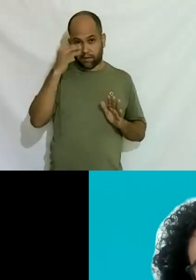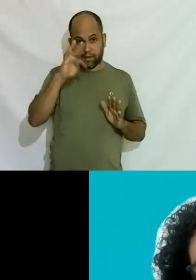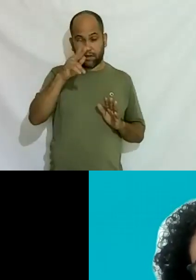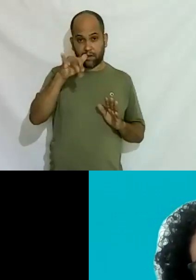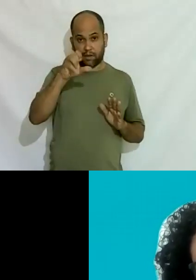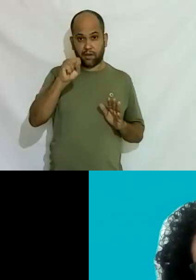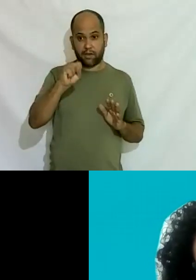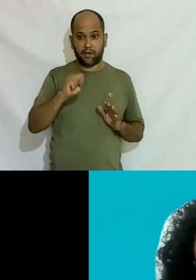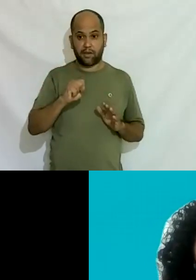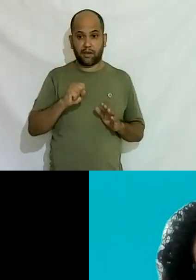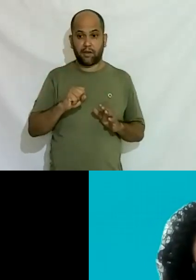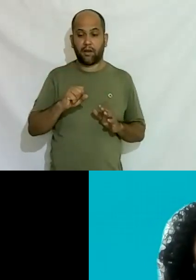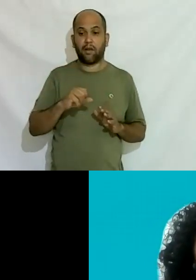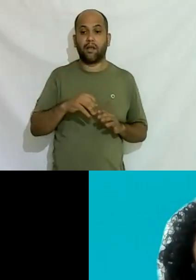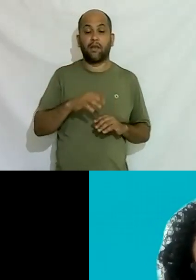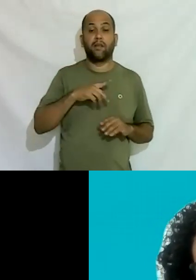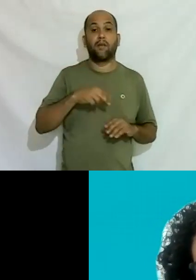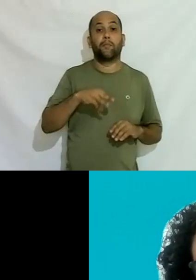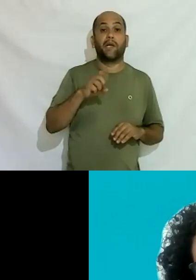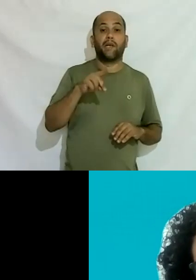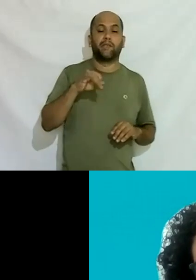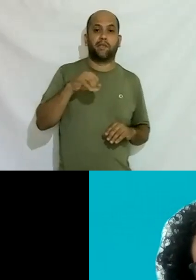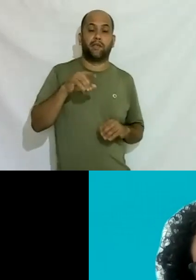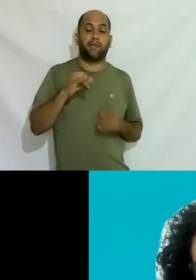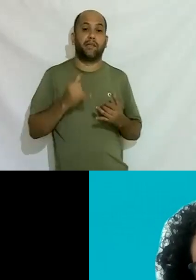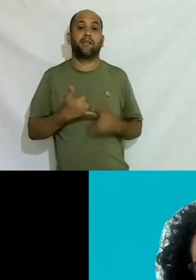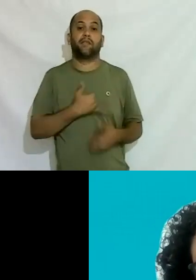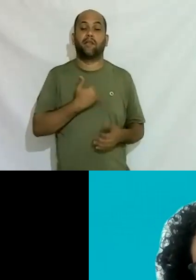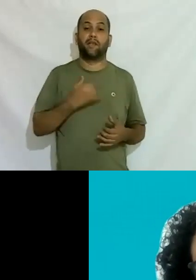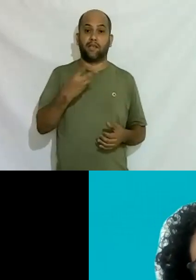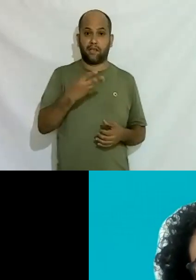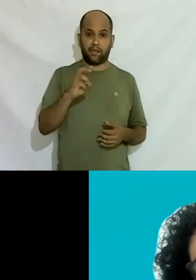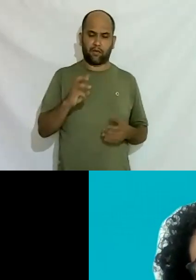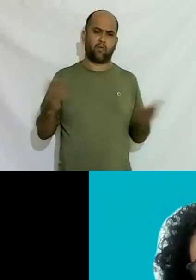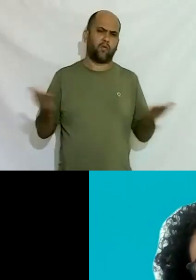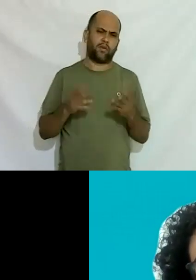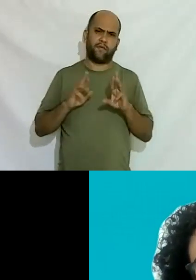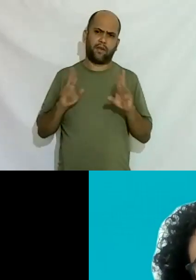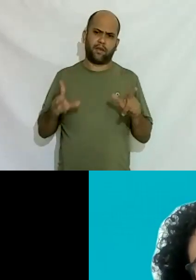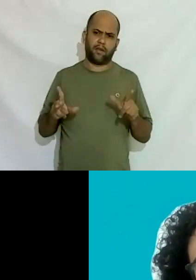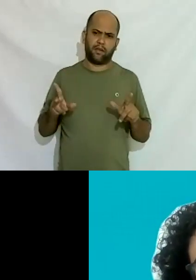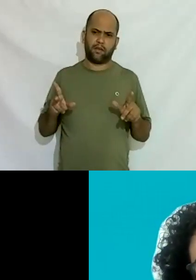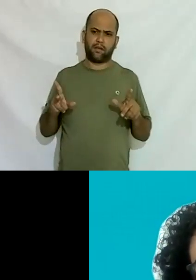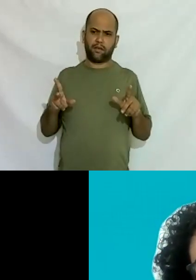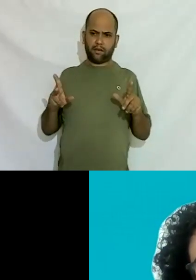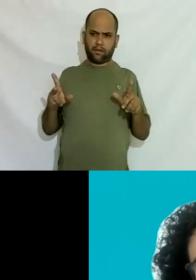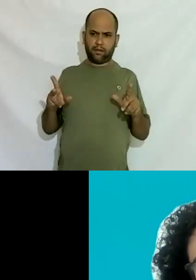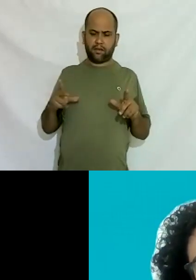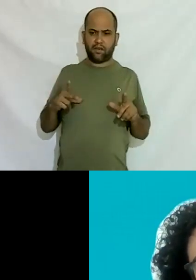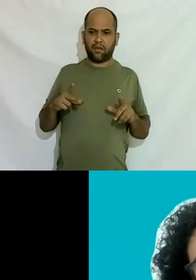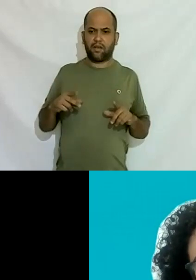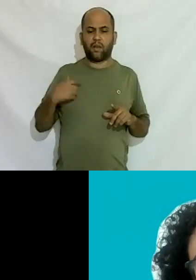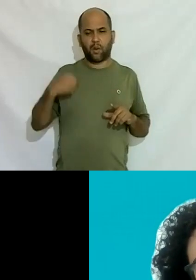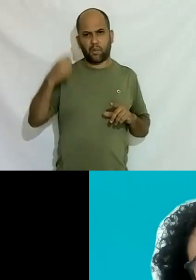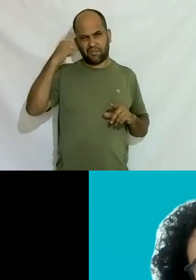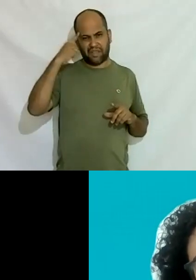óbvio que a média de idade era 35 mas não é mais tá gente não é se tivesse que chutar um número eu diria que é 50